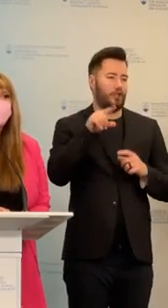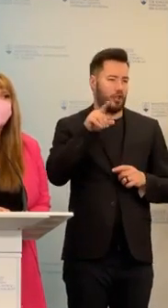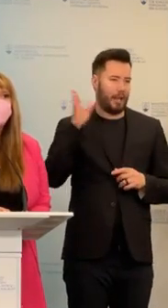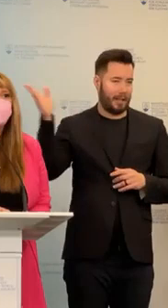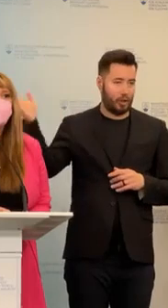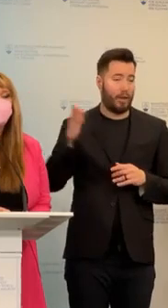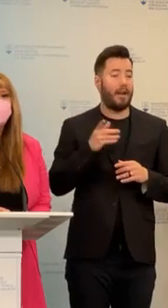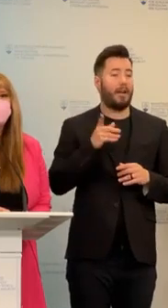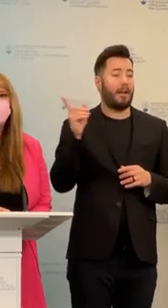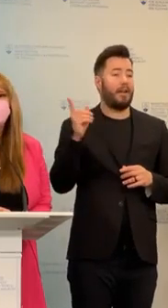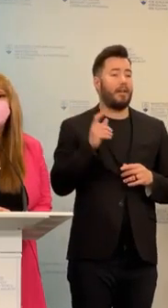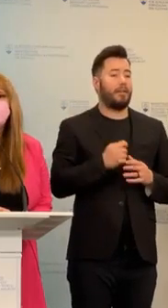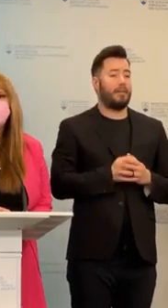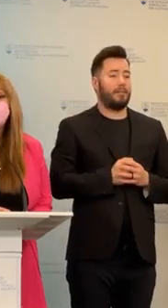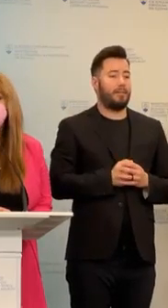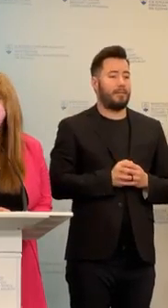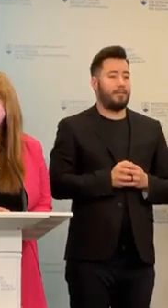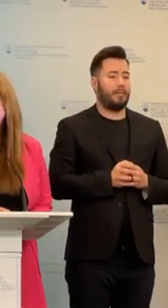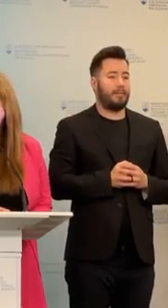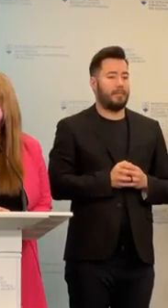poradenských zradeniach a ľudia...